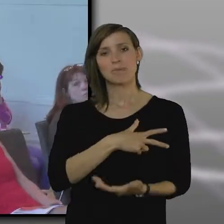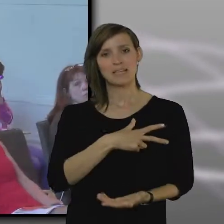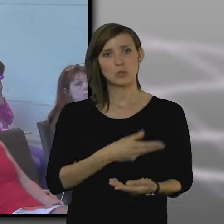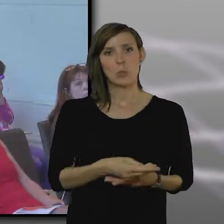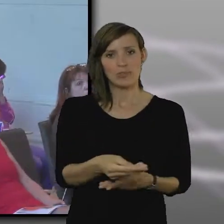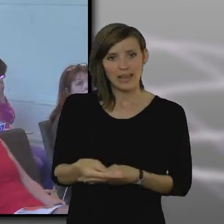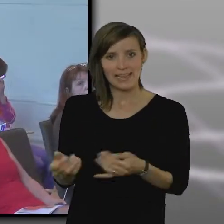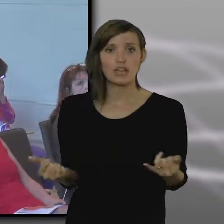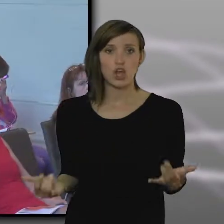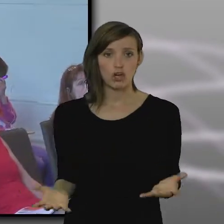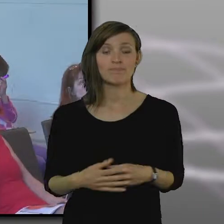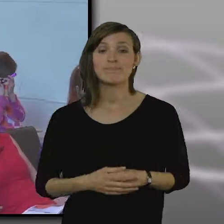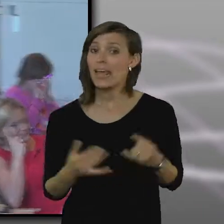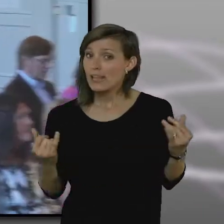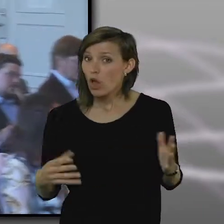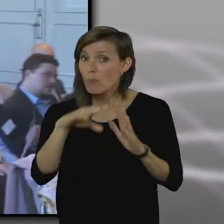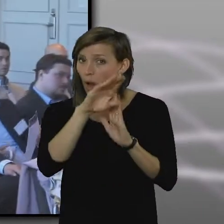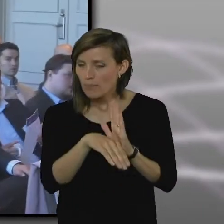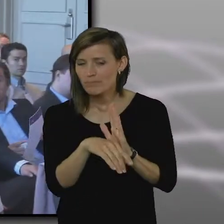Programmet idag ska ni få se också.